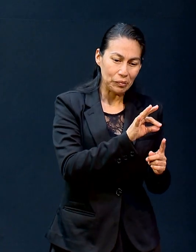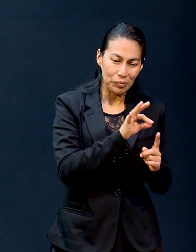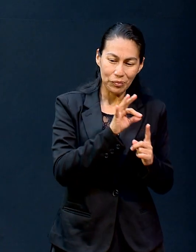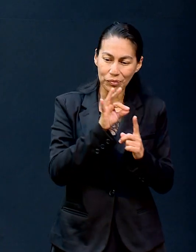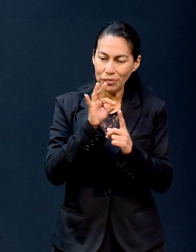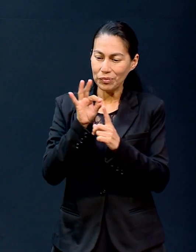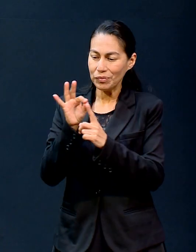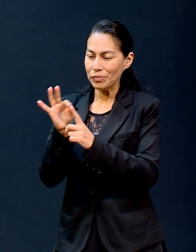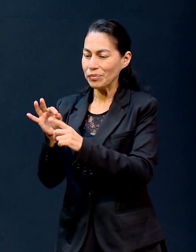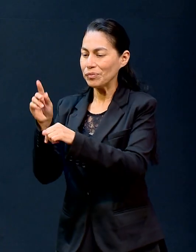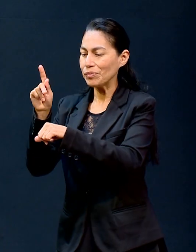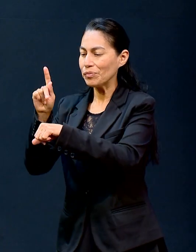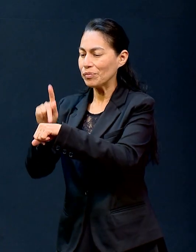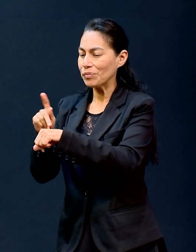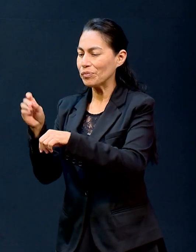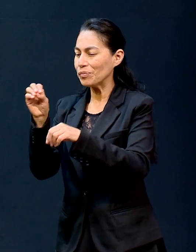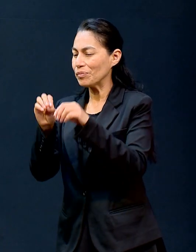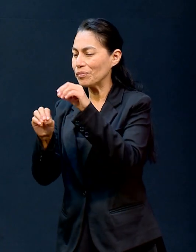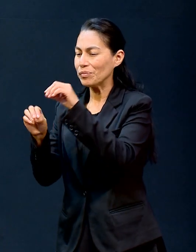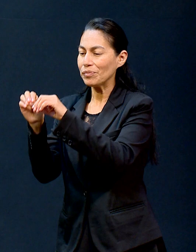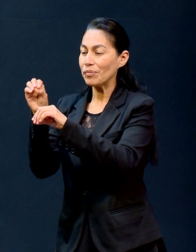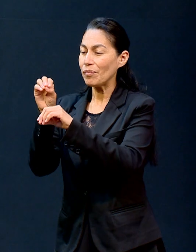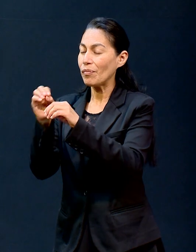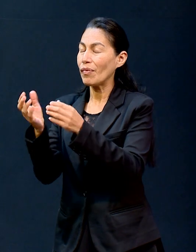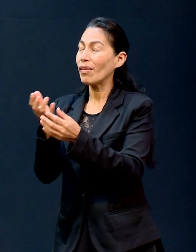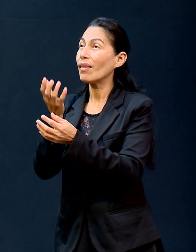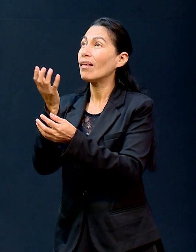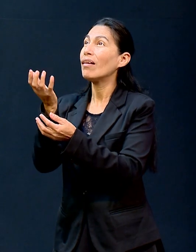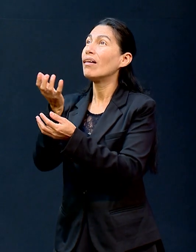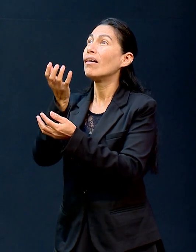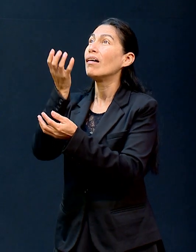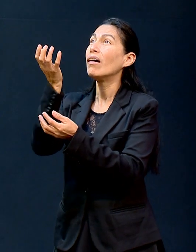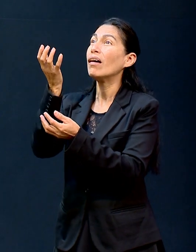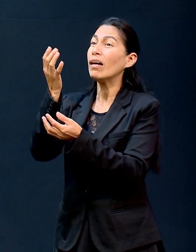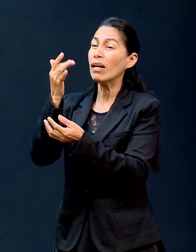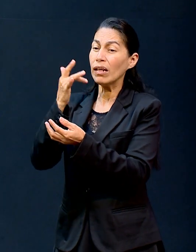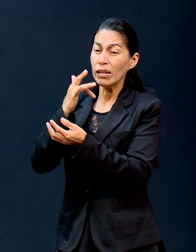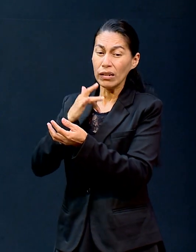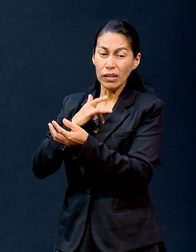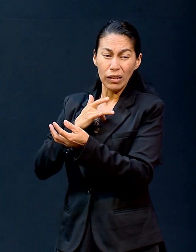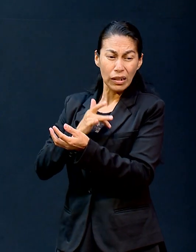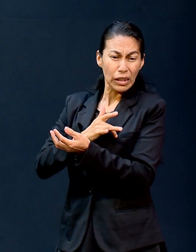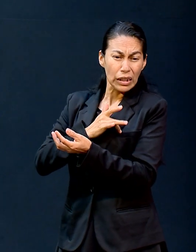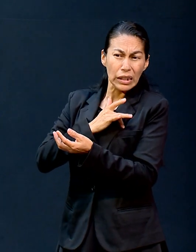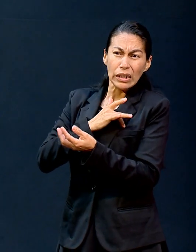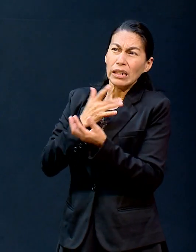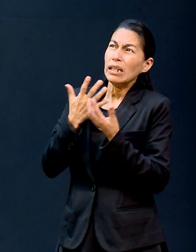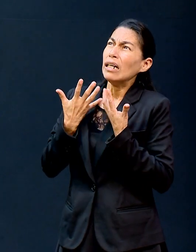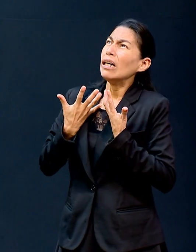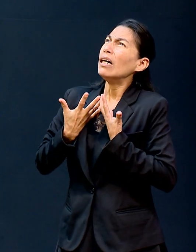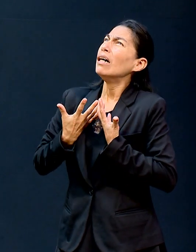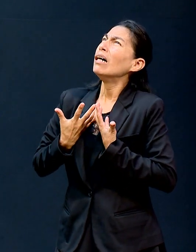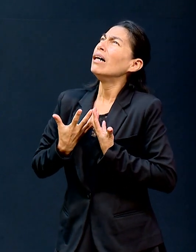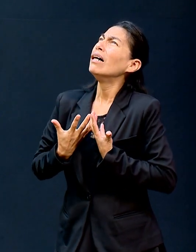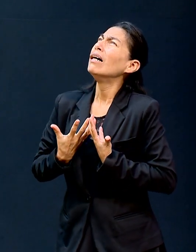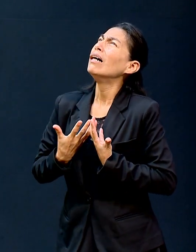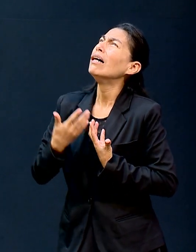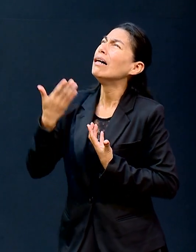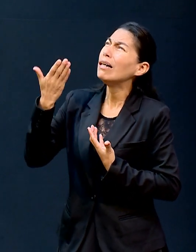y ofrécelo en holocausto allí Dios por qué me pides eso a